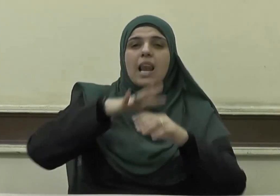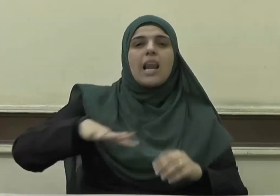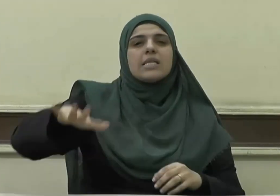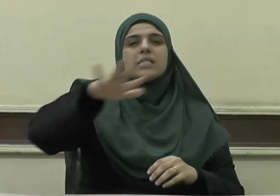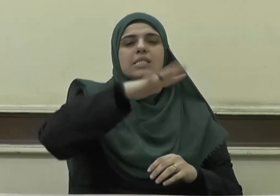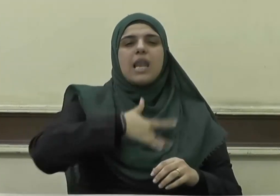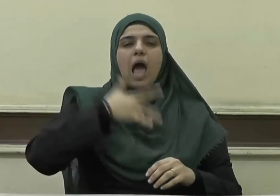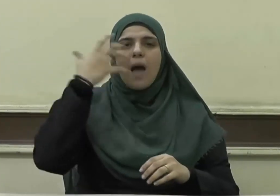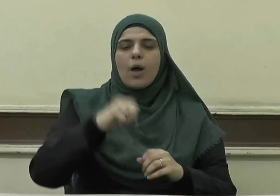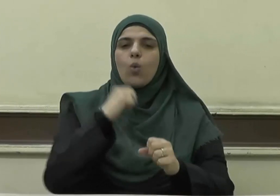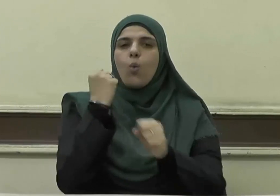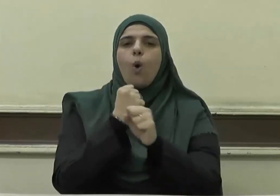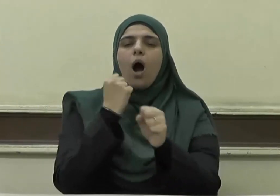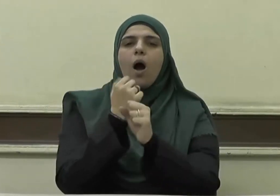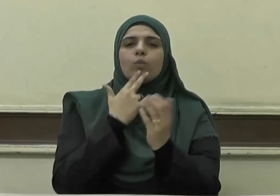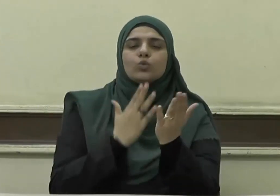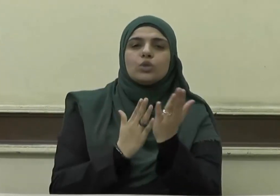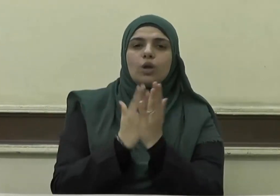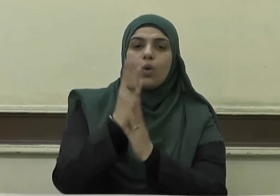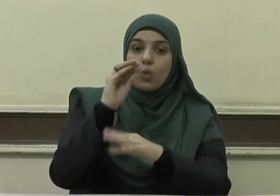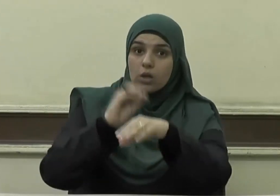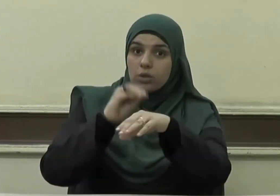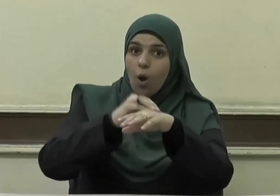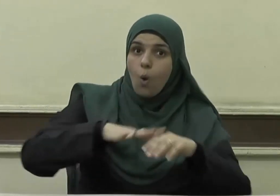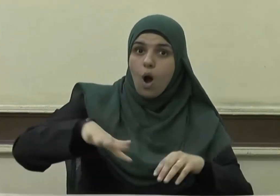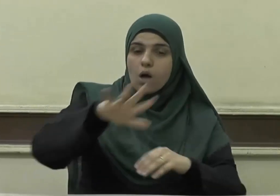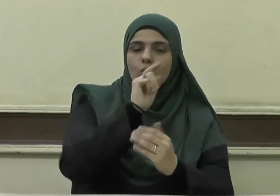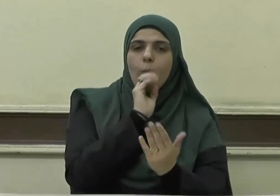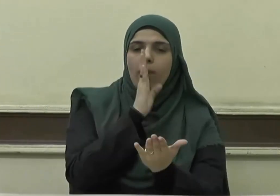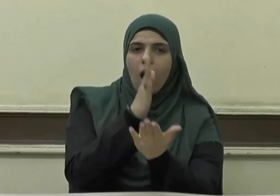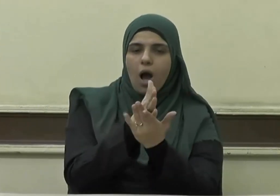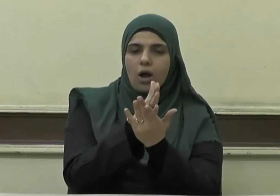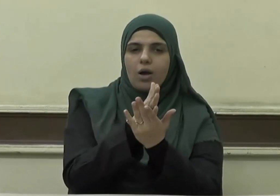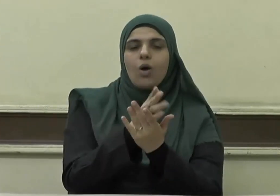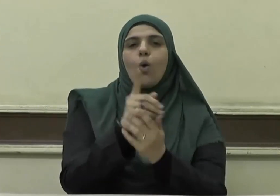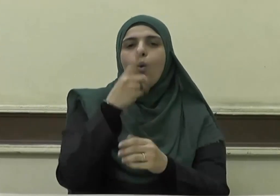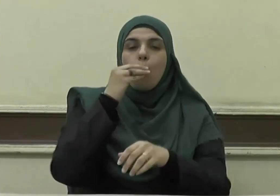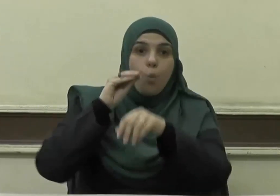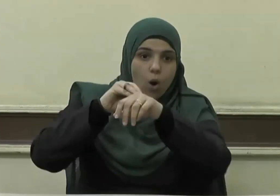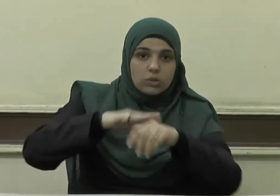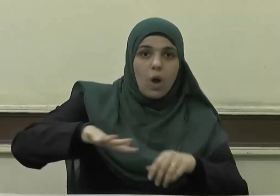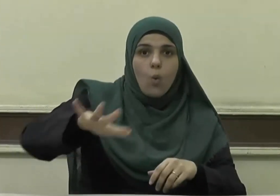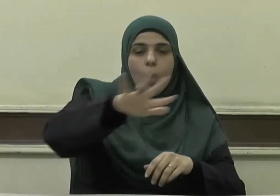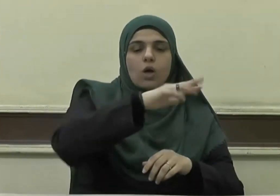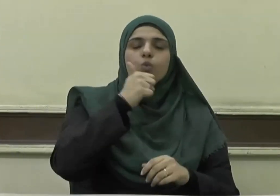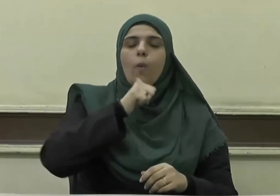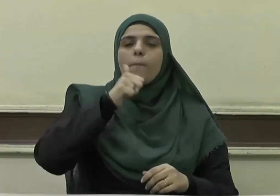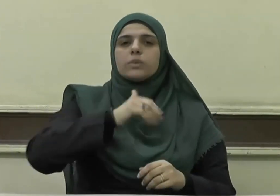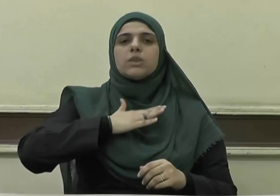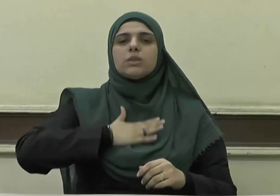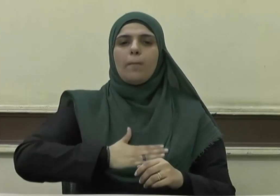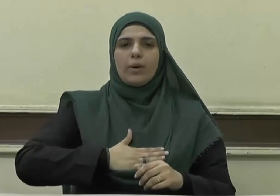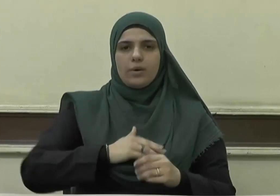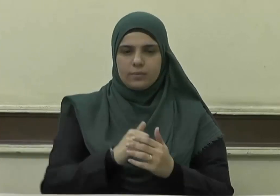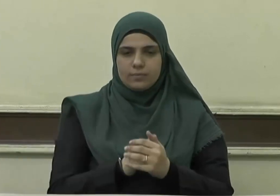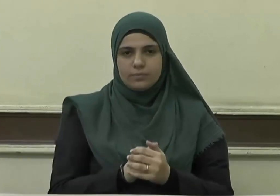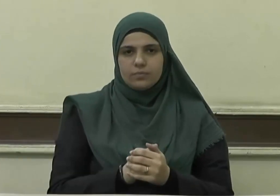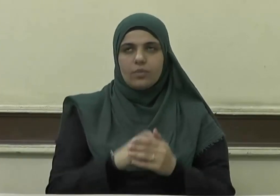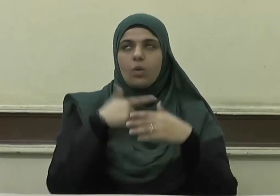وعملوا الصالحات وتواصوا بالحق وتواصوا بالصبر اللهم